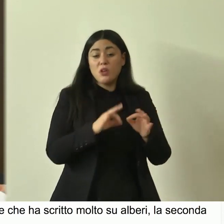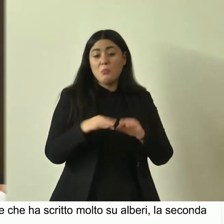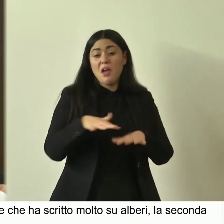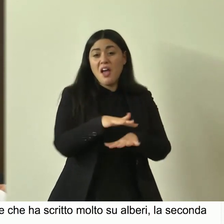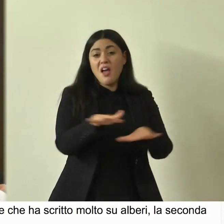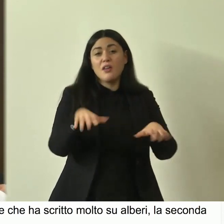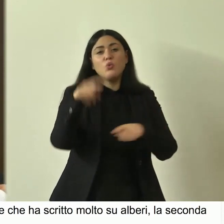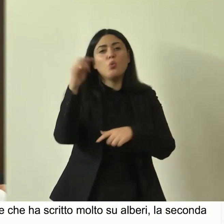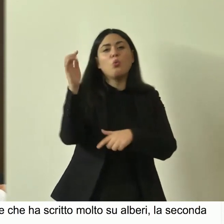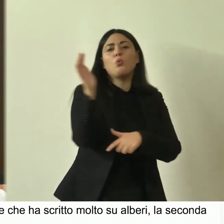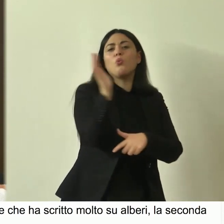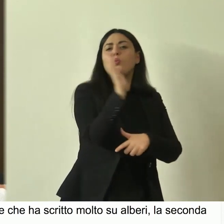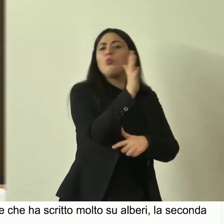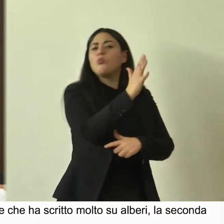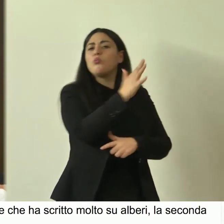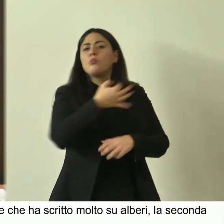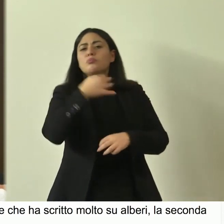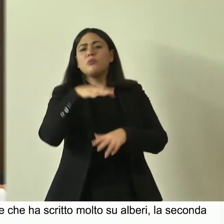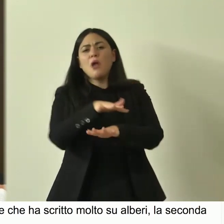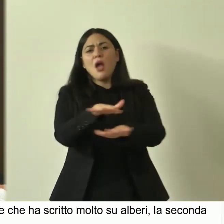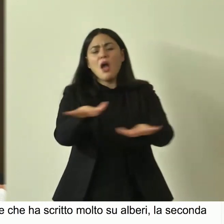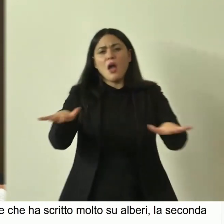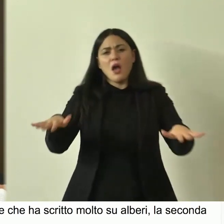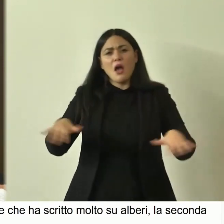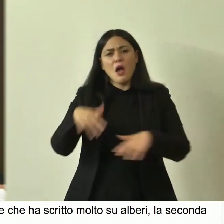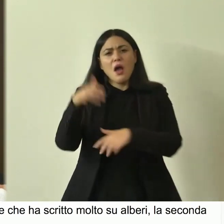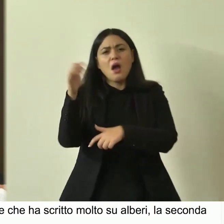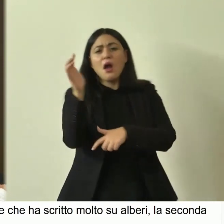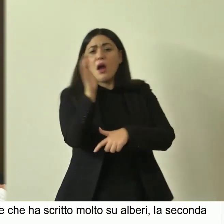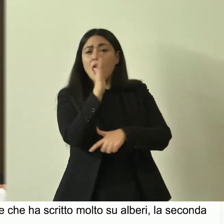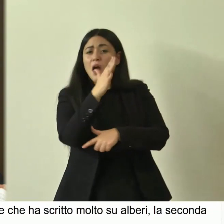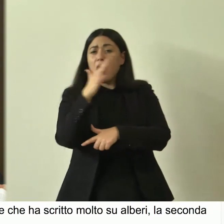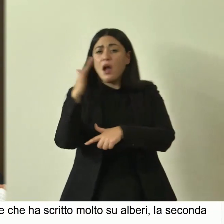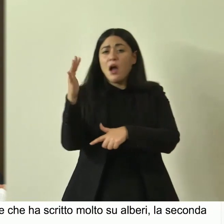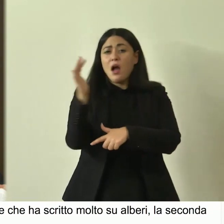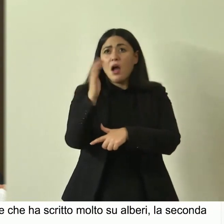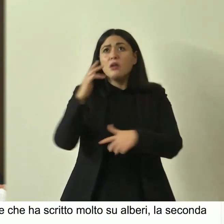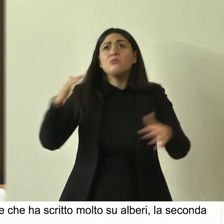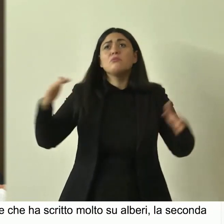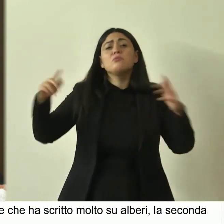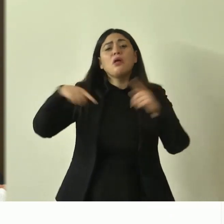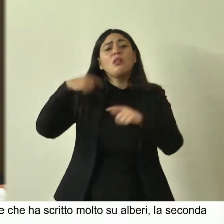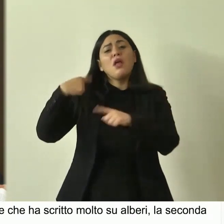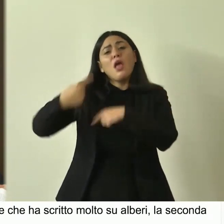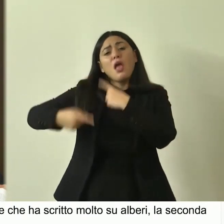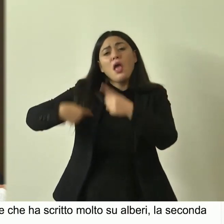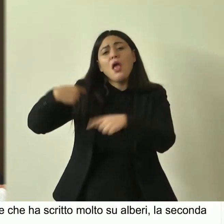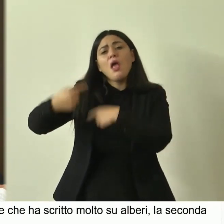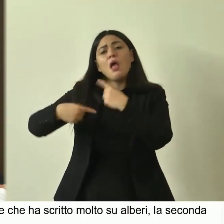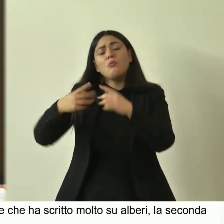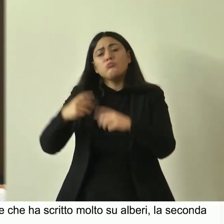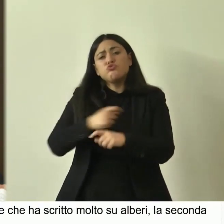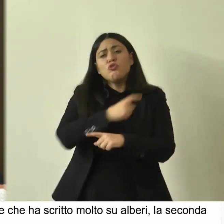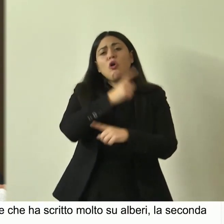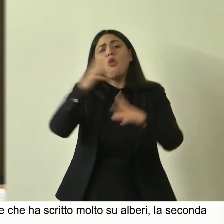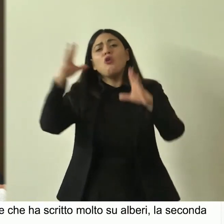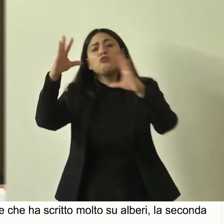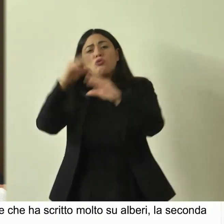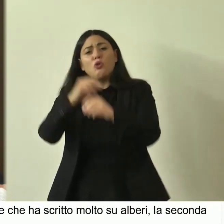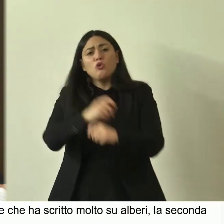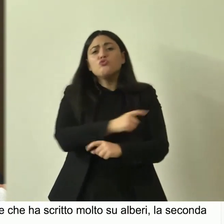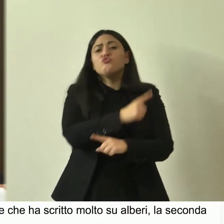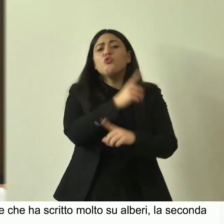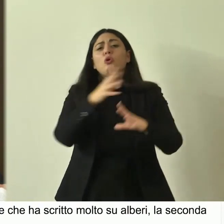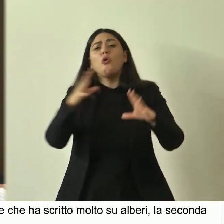ondeggiamento e le configurazioni galattiche che ti trapassano nelle serenità delle notti le